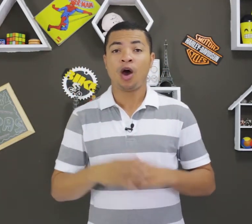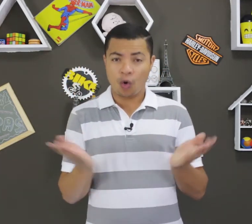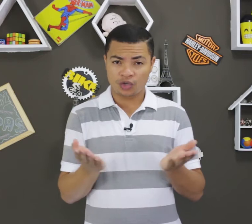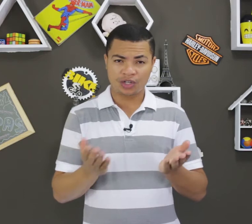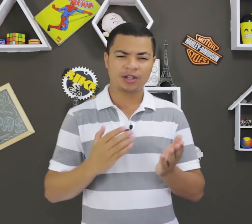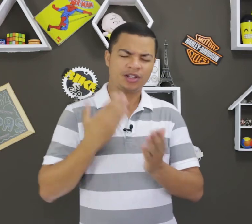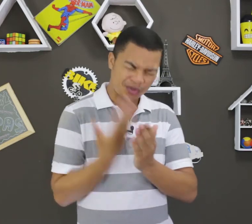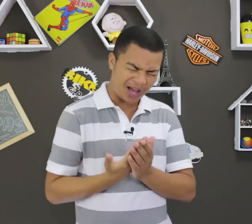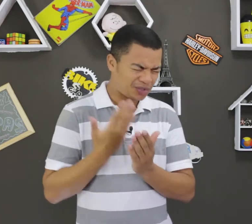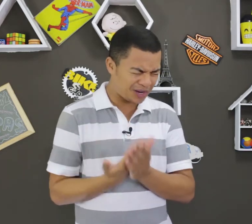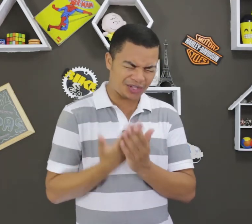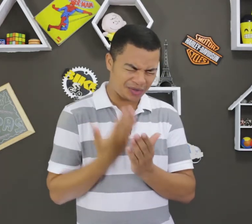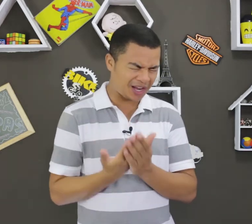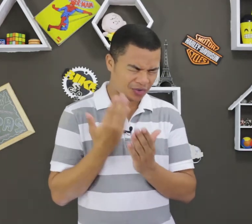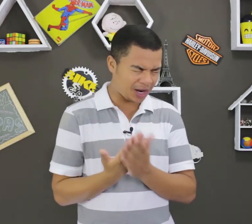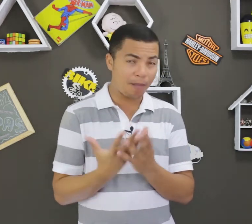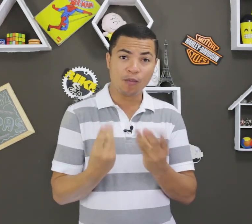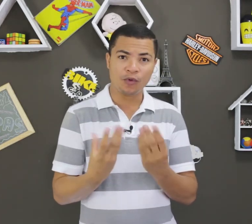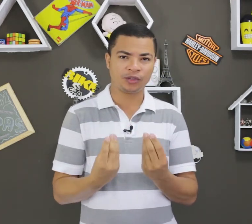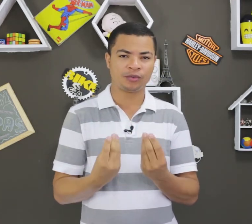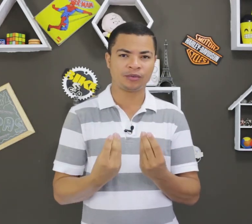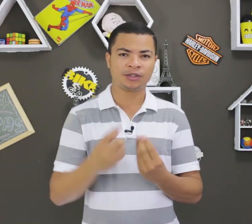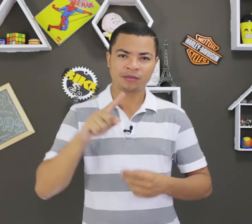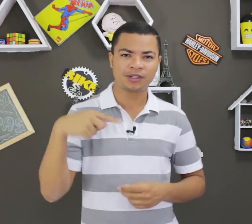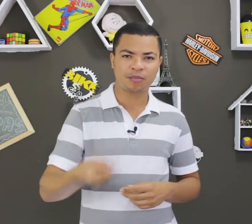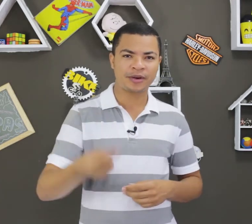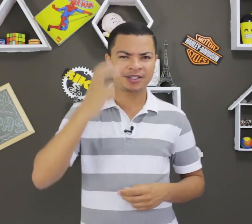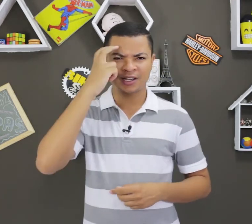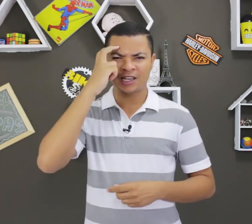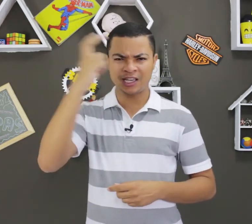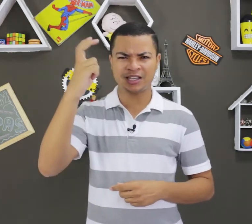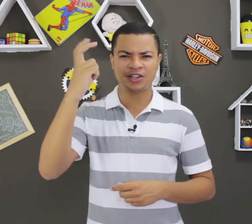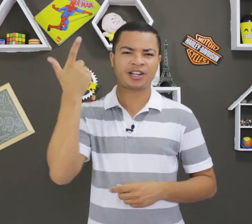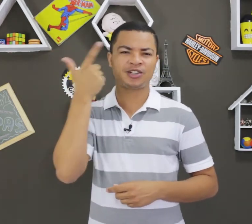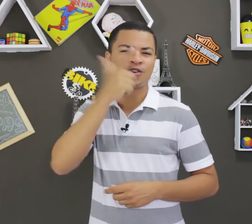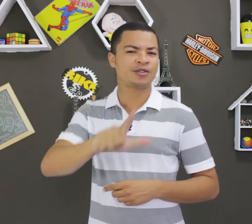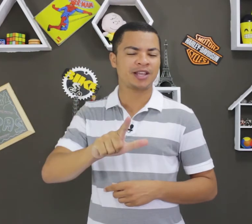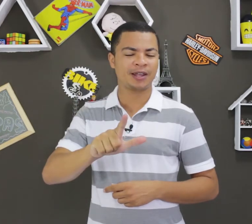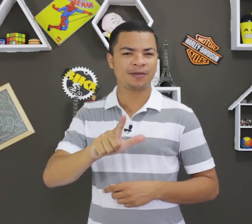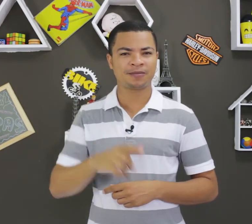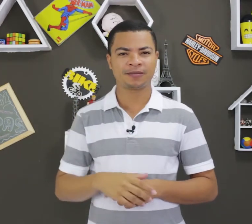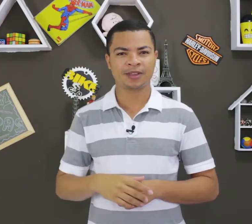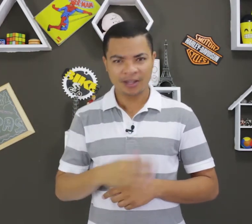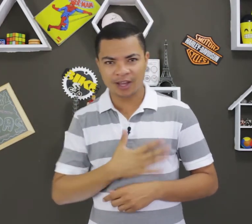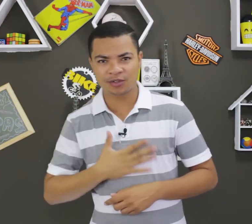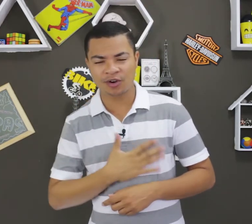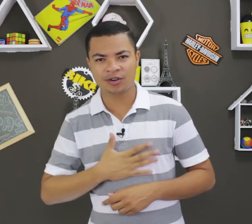Hoje, estudar, estudar, estudar, estudar muito. Depois, inteligente consegue. E aí, gostou?